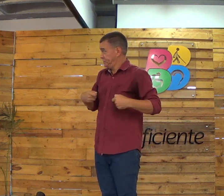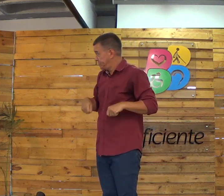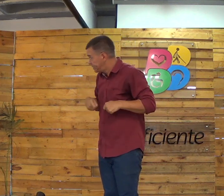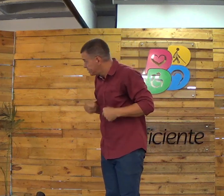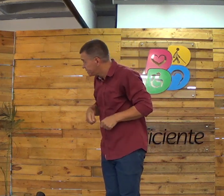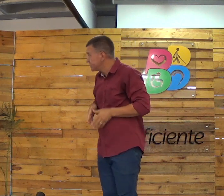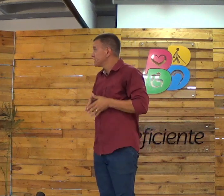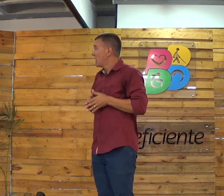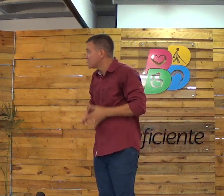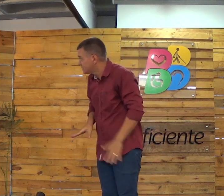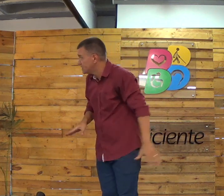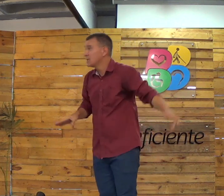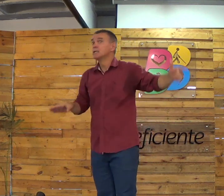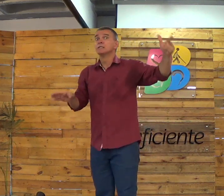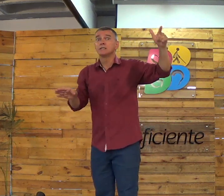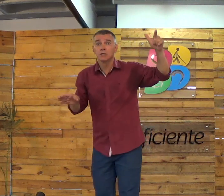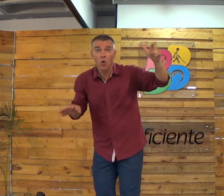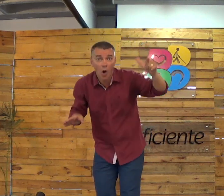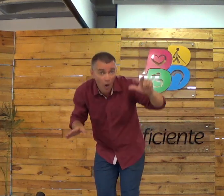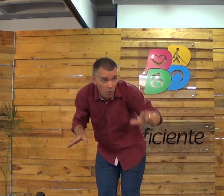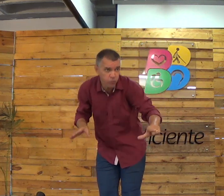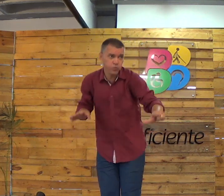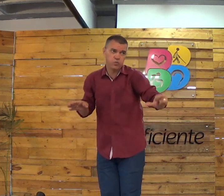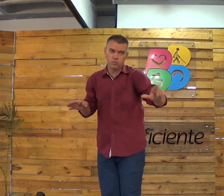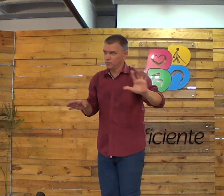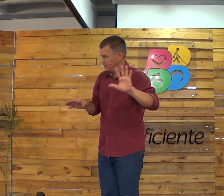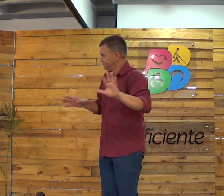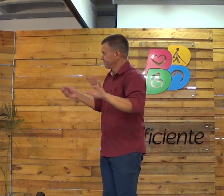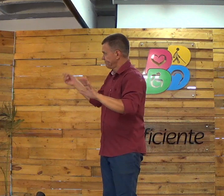Vocês precisam nascer de novo.